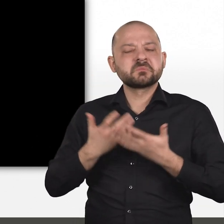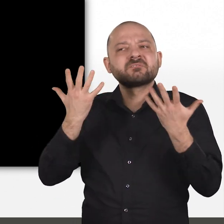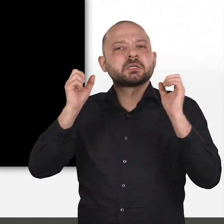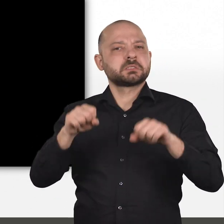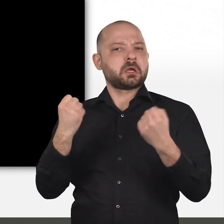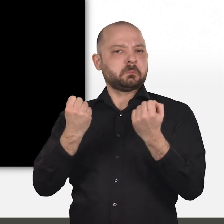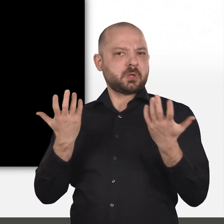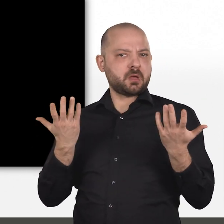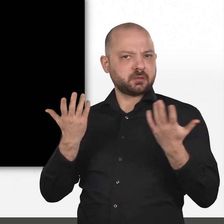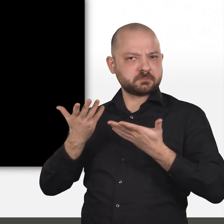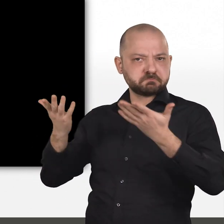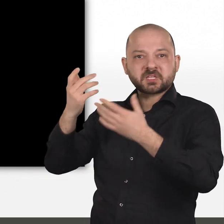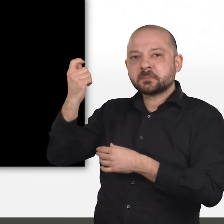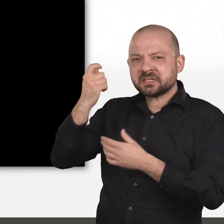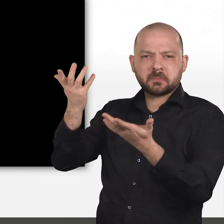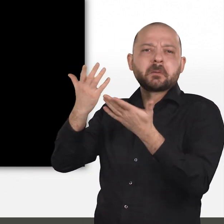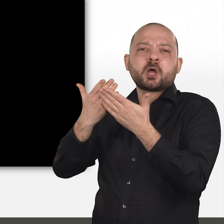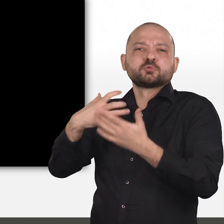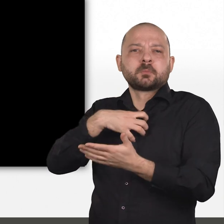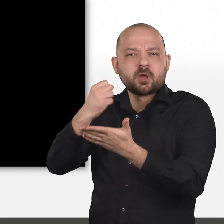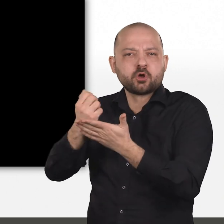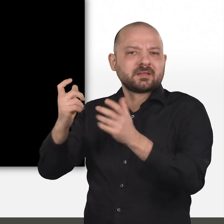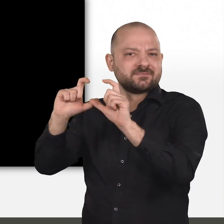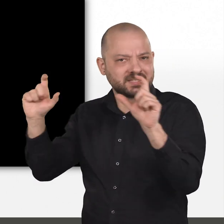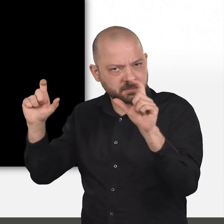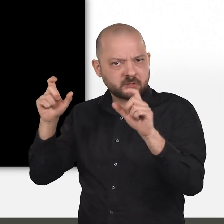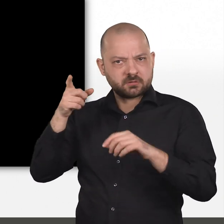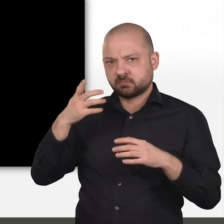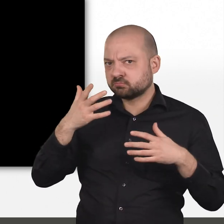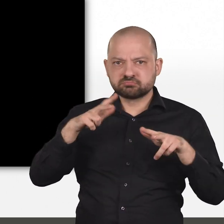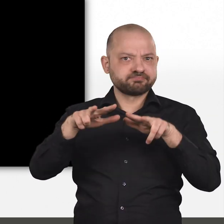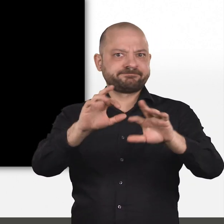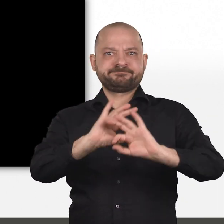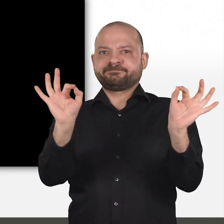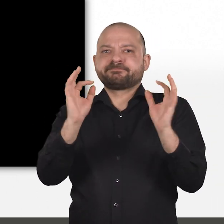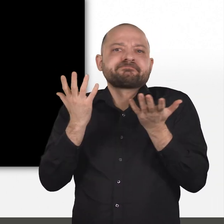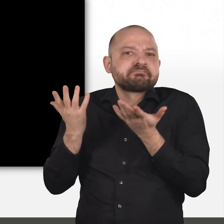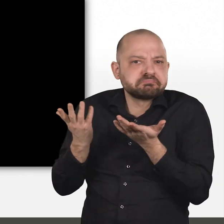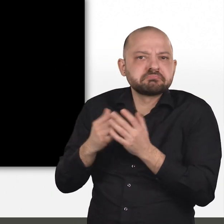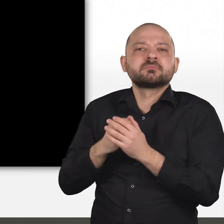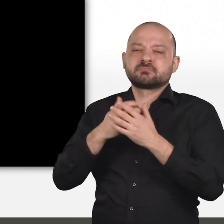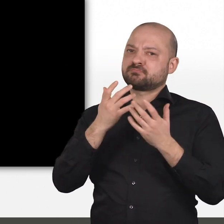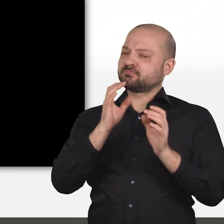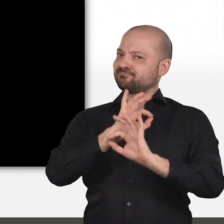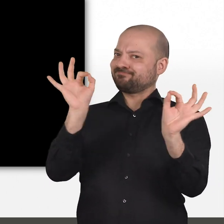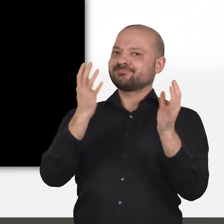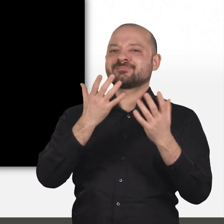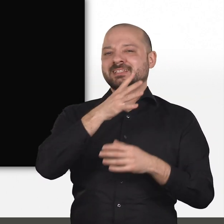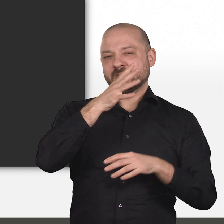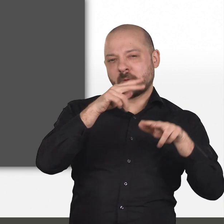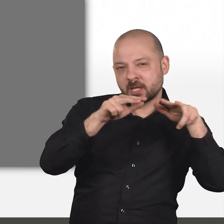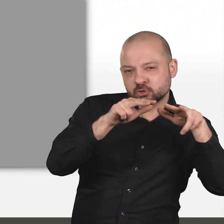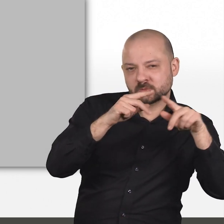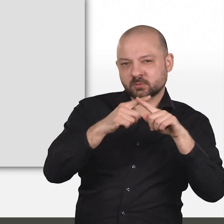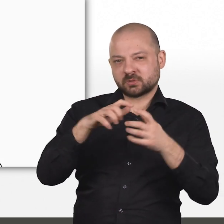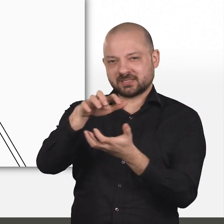Doch was genau können Betreiber wie Behörden und Unternehmen tun, um in Krisenfällen bestmöglich gerüstet zu sein? Das Zauberwort